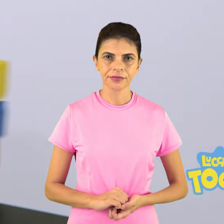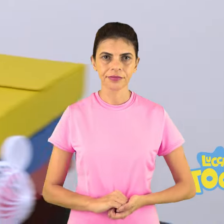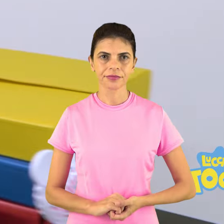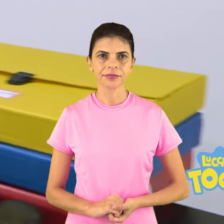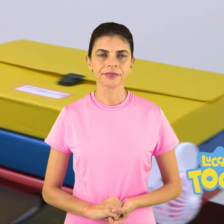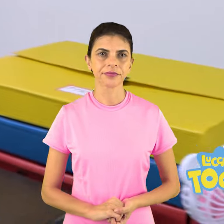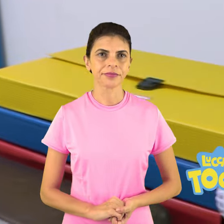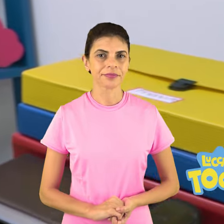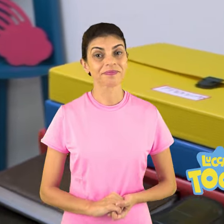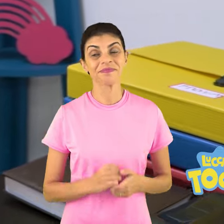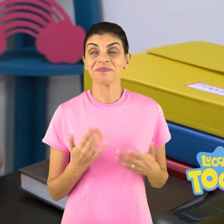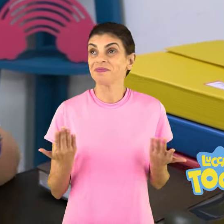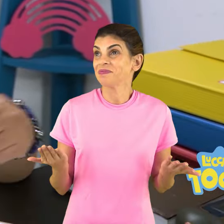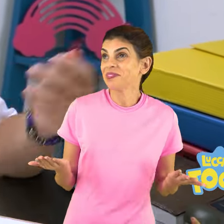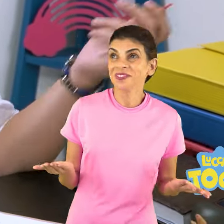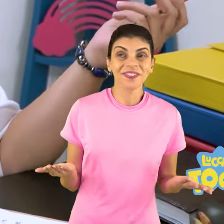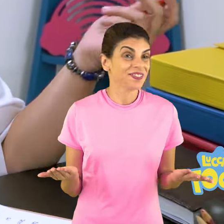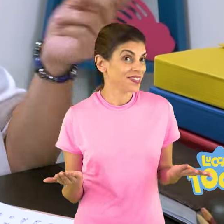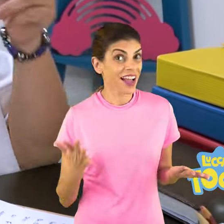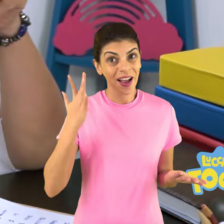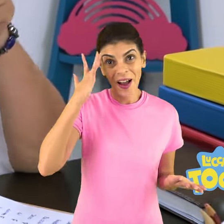Bom, até amanhã, pessoal.